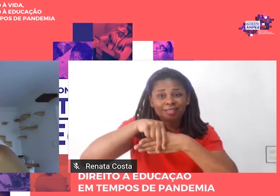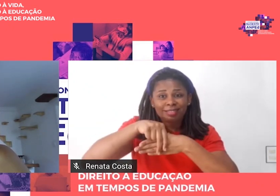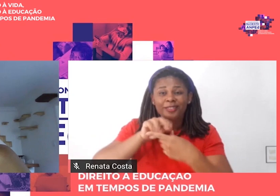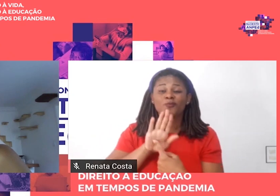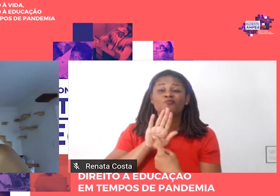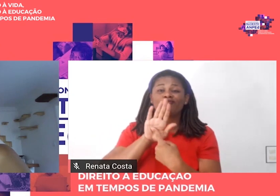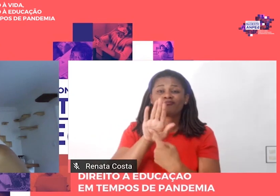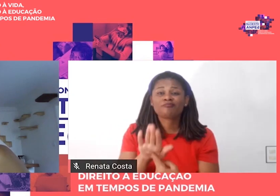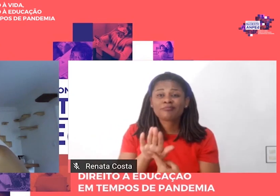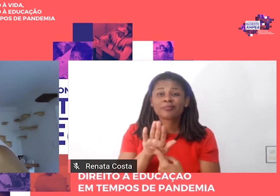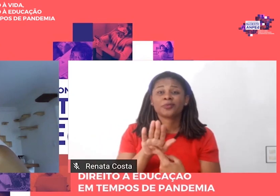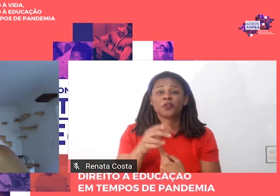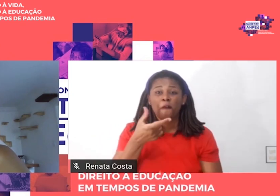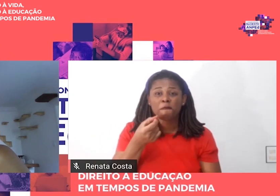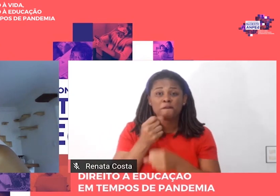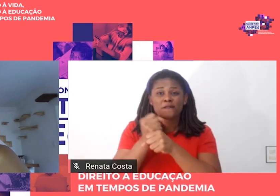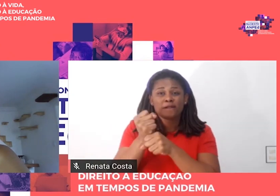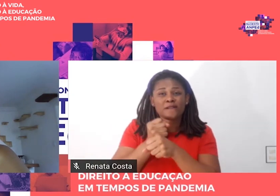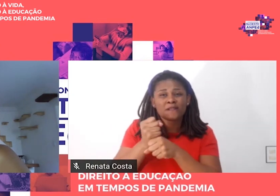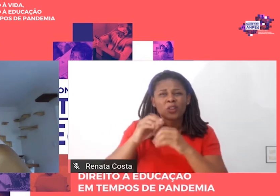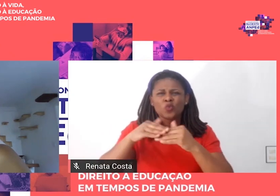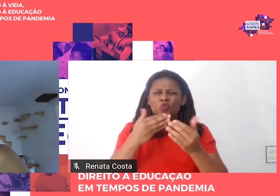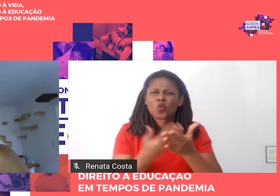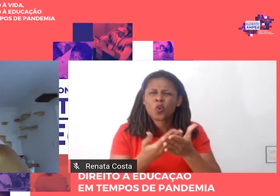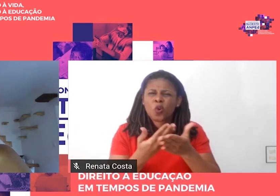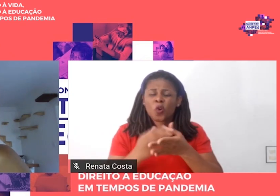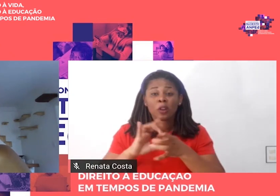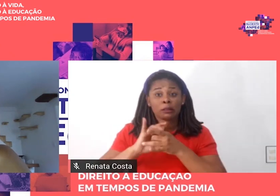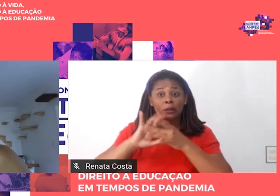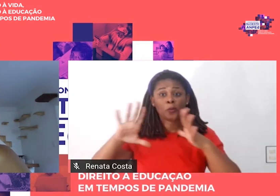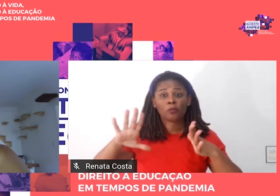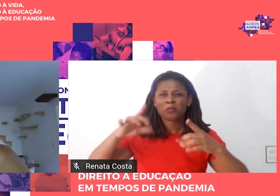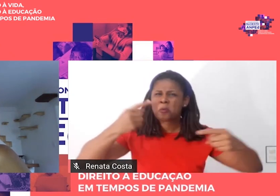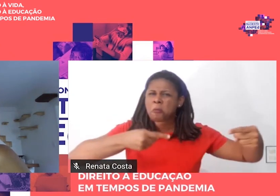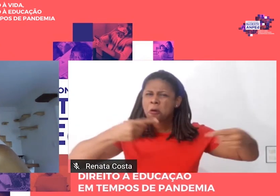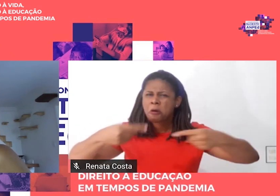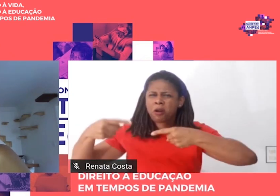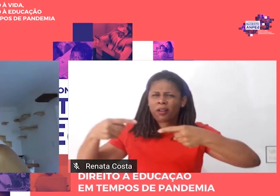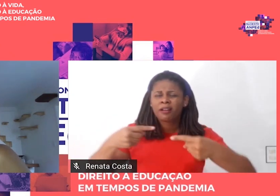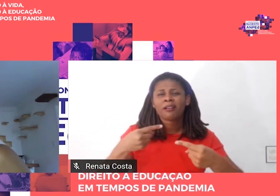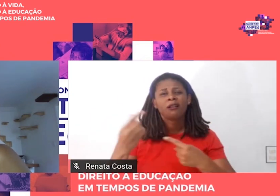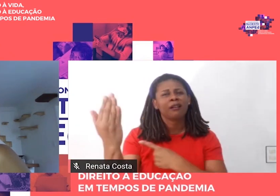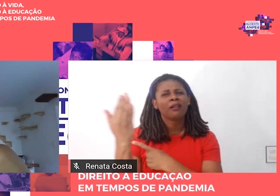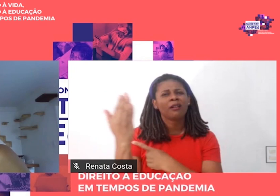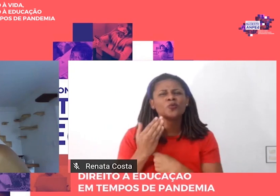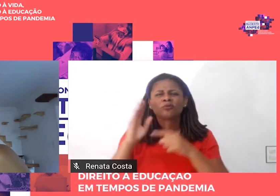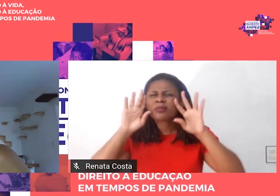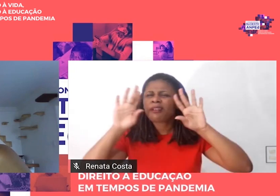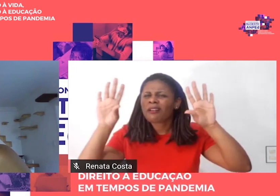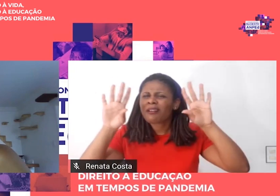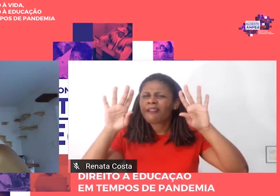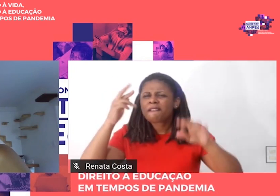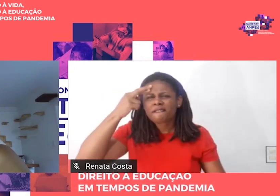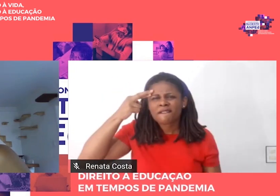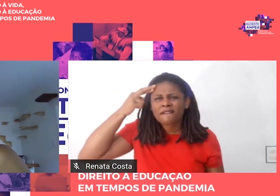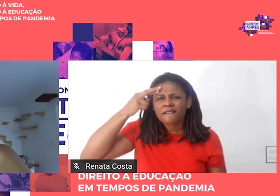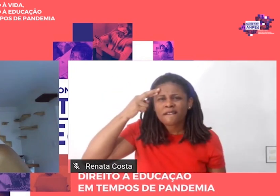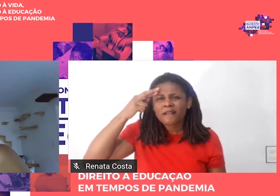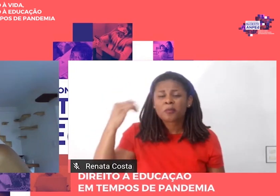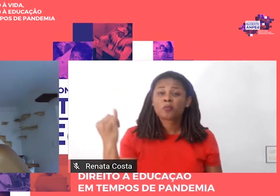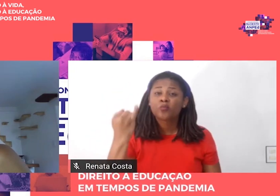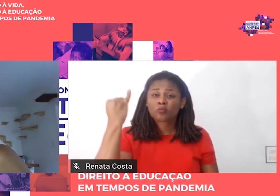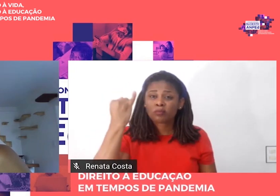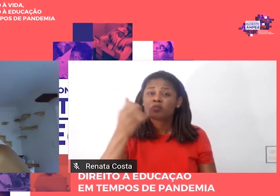democracia, Balanço de uma Polêmica, nos traz uma reflexão importante sobre os apontamentos de Saviani